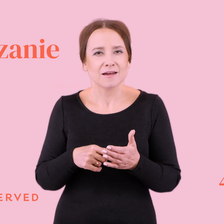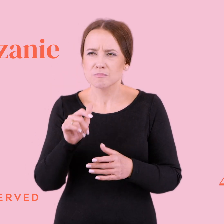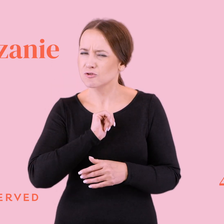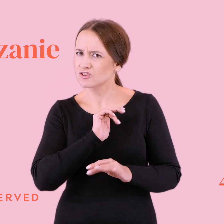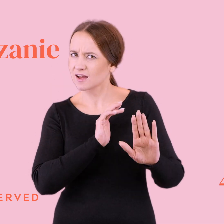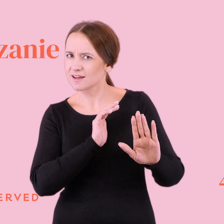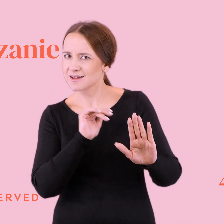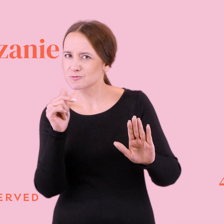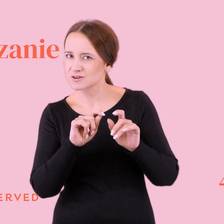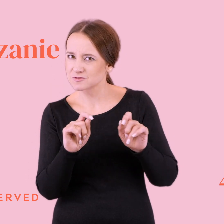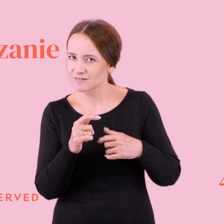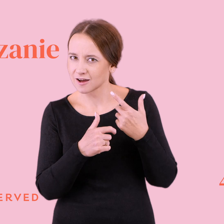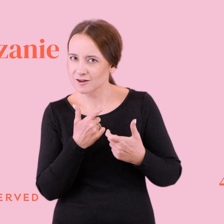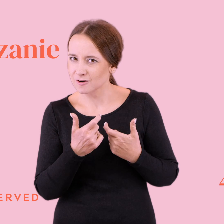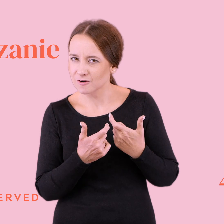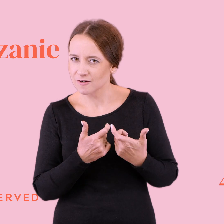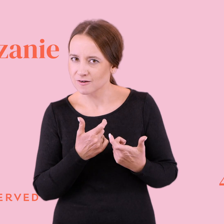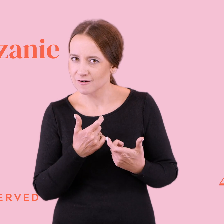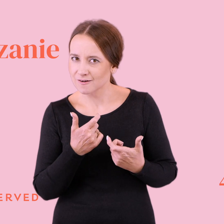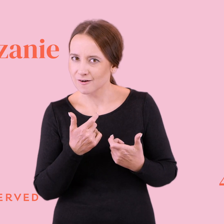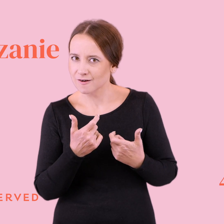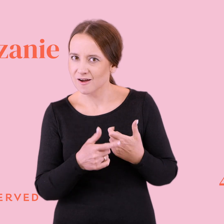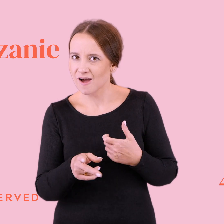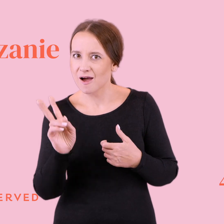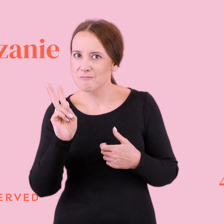Poczekajcie, muszę zrobić przerwę, bo... Bo ktoś jest głodny.